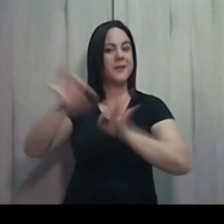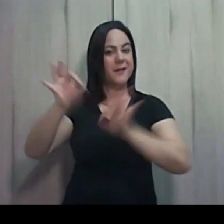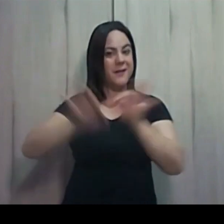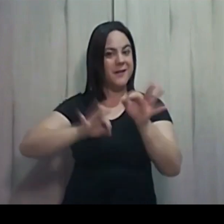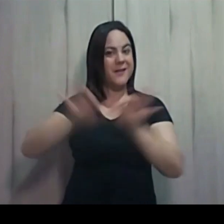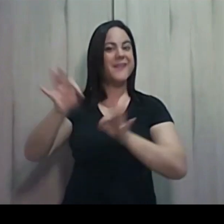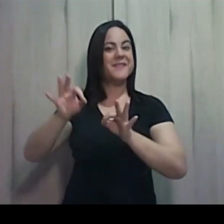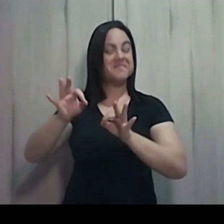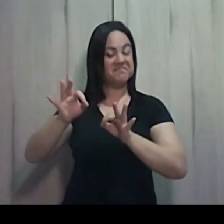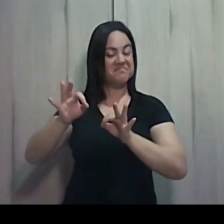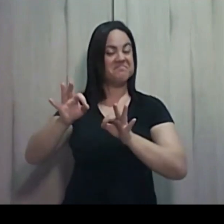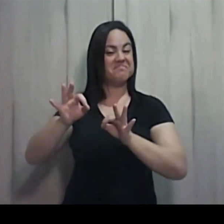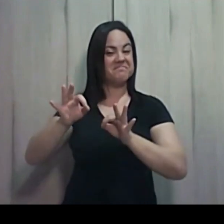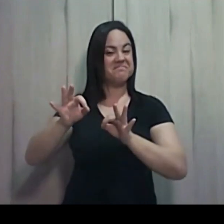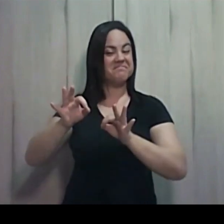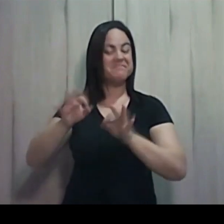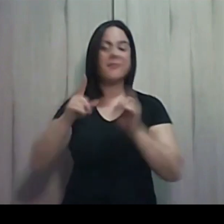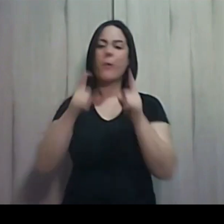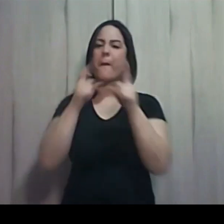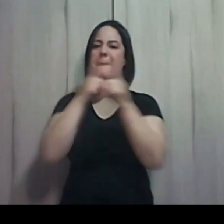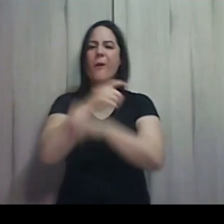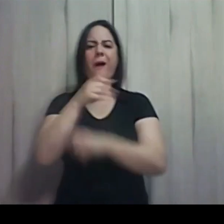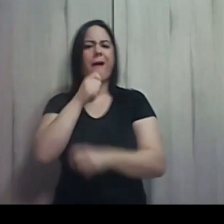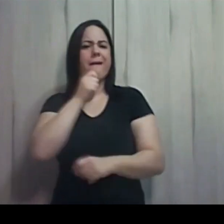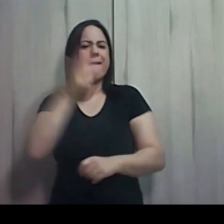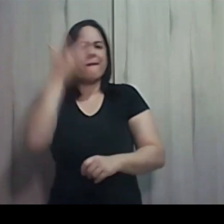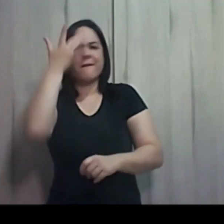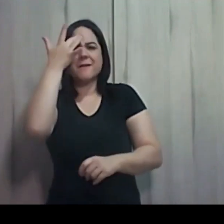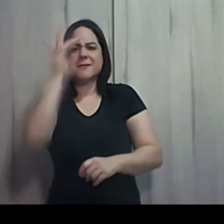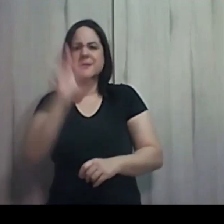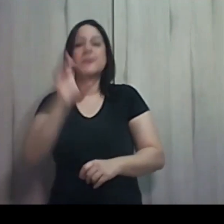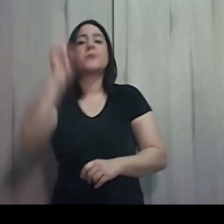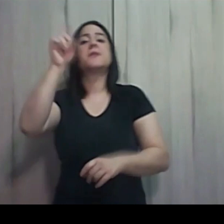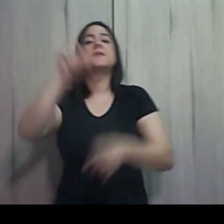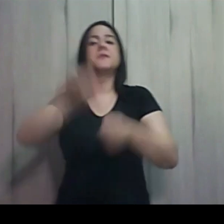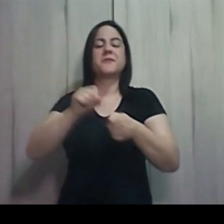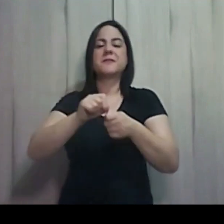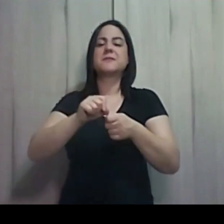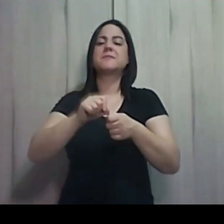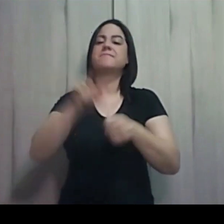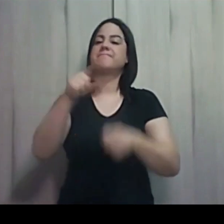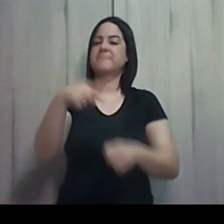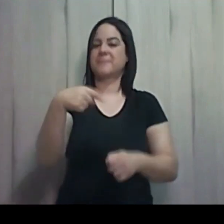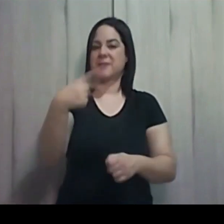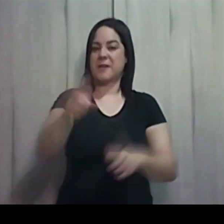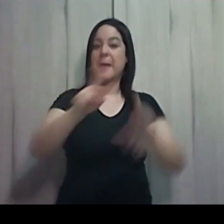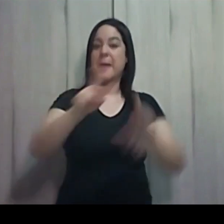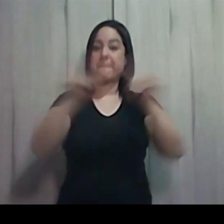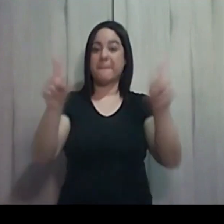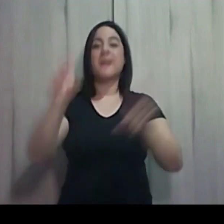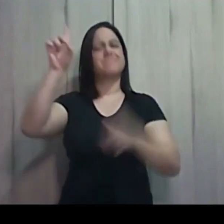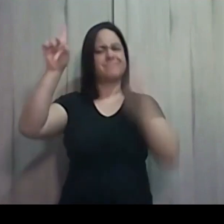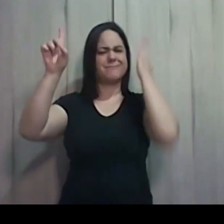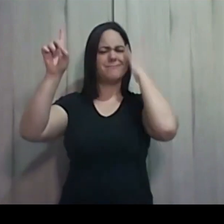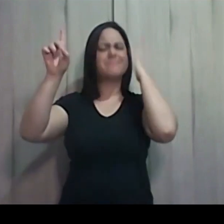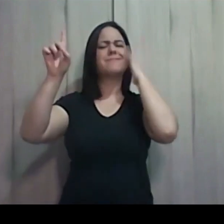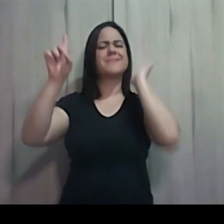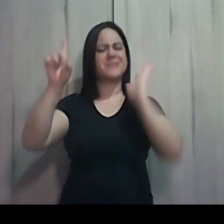Os hebreus ainda não sabiam o que Deus ia fazer. Mas Deus já sabia. Ele colocou uma inquietação no